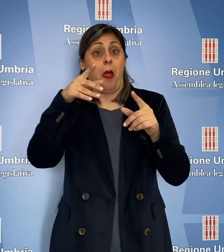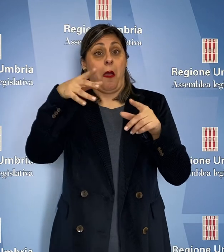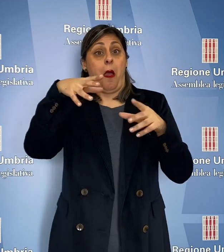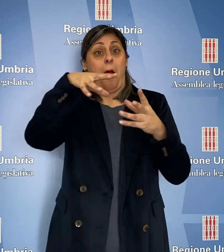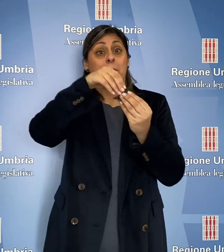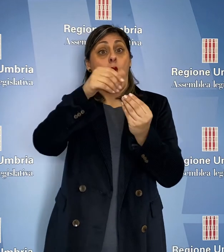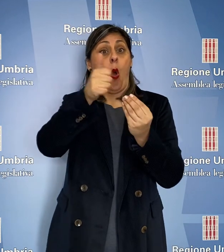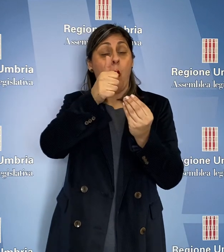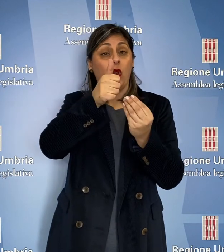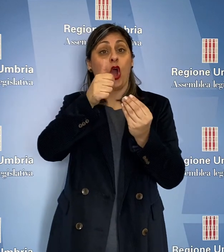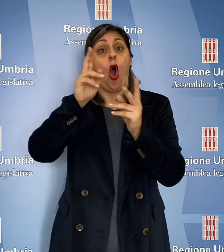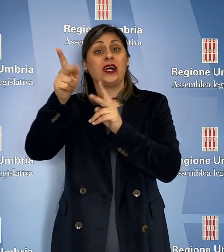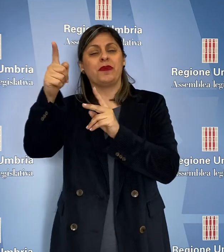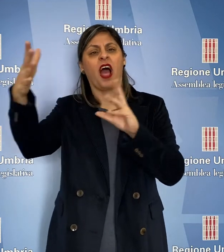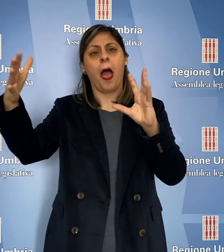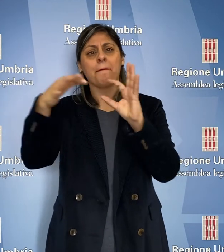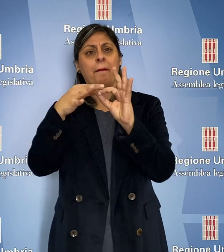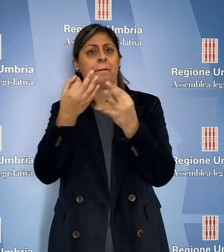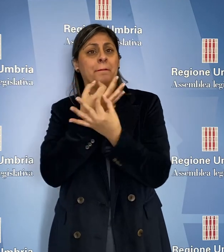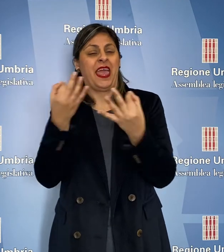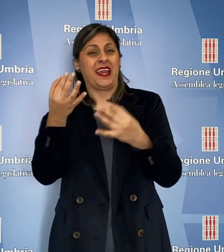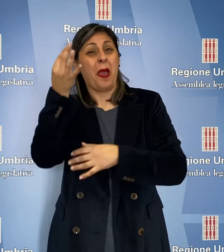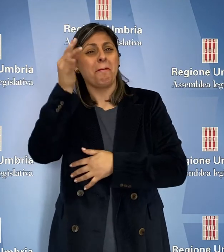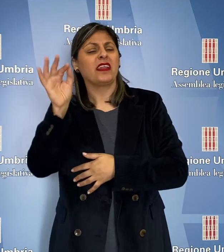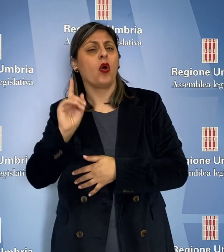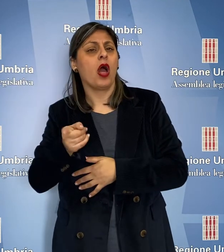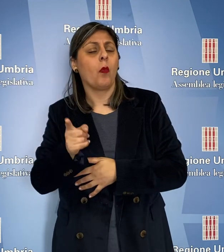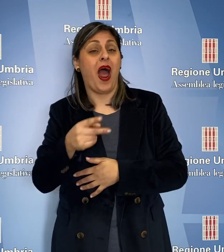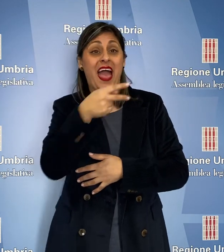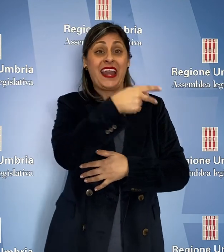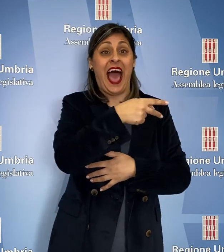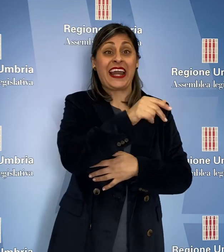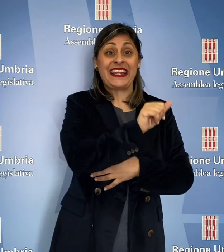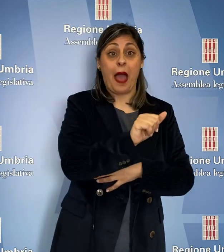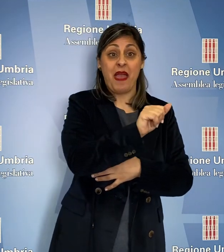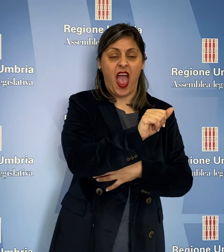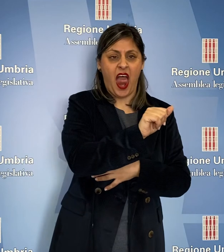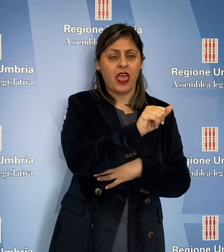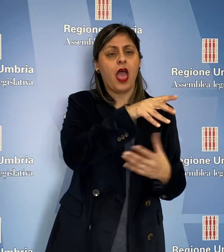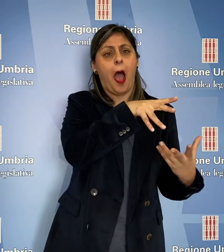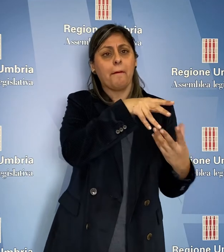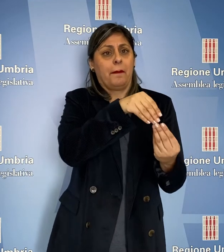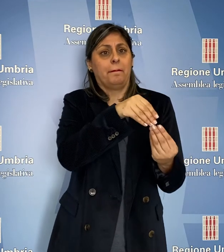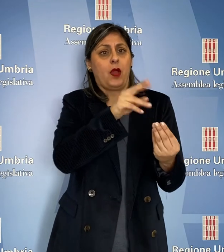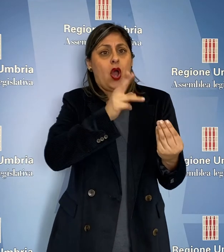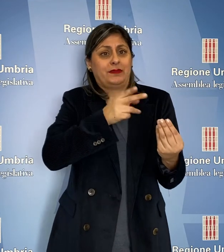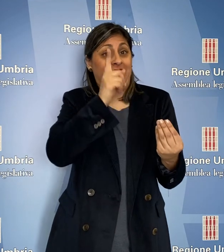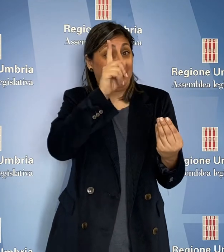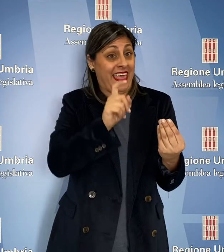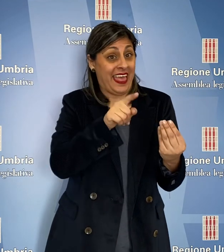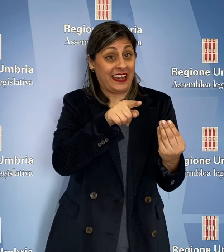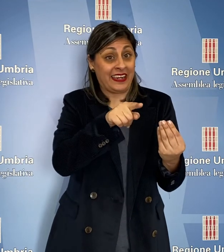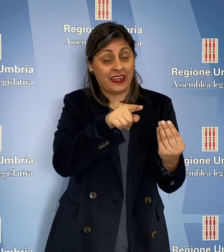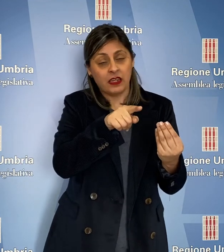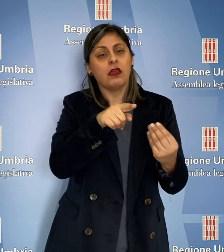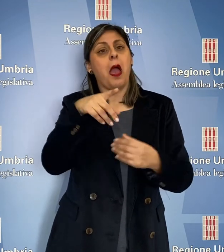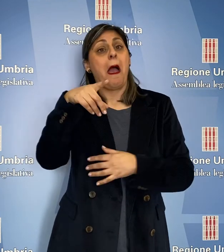tra i poli unici e l'azienda ospedaliera, e in particolare tra quelli di Narnia Media e l'azienda ospedaliera di Terni, e quelli di